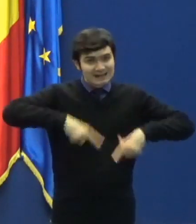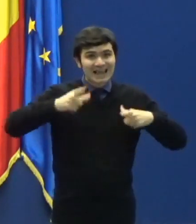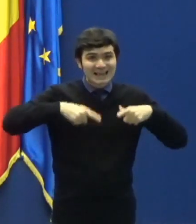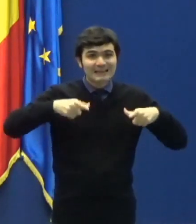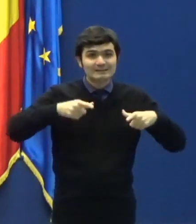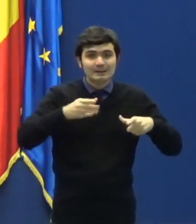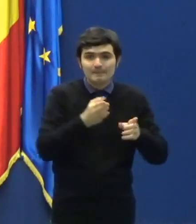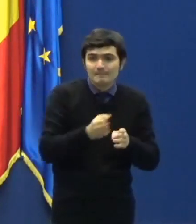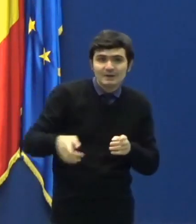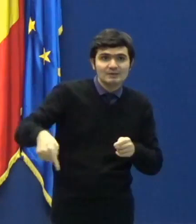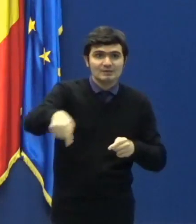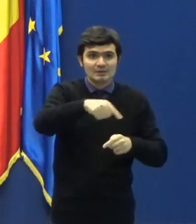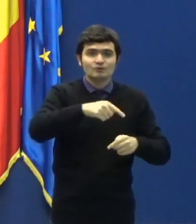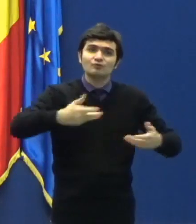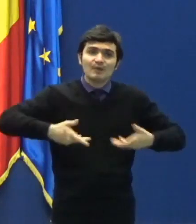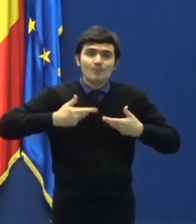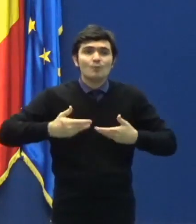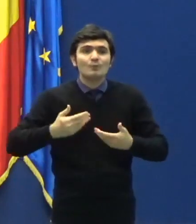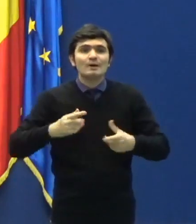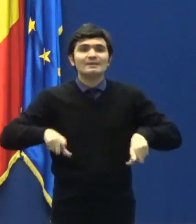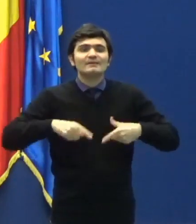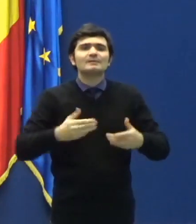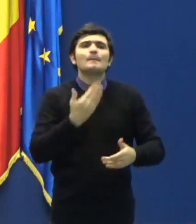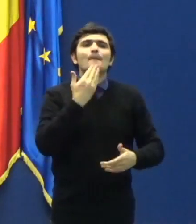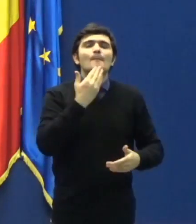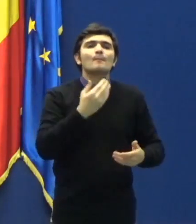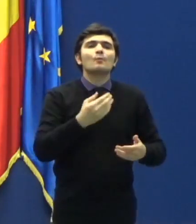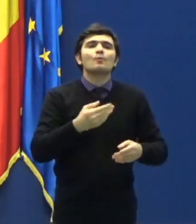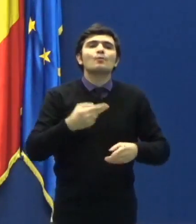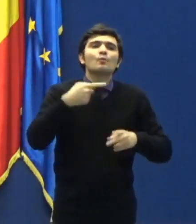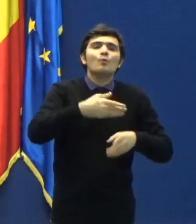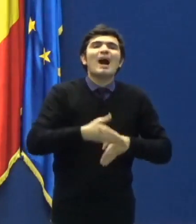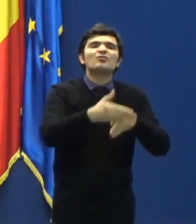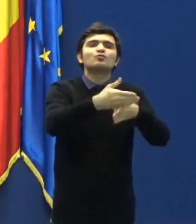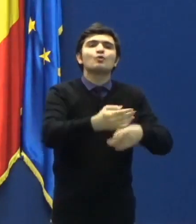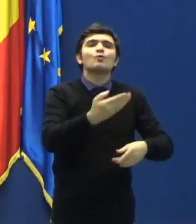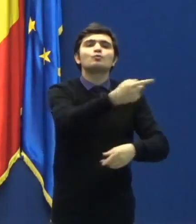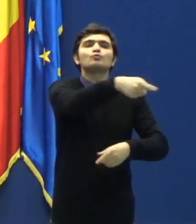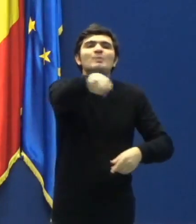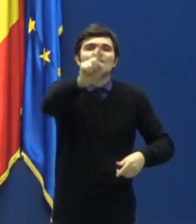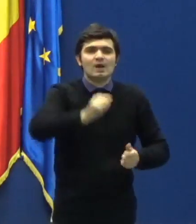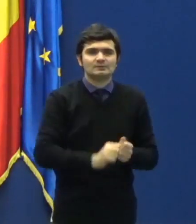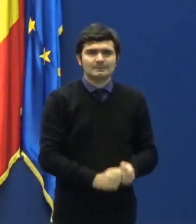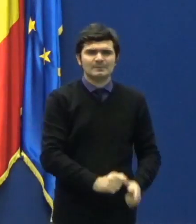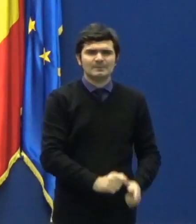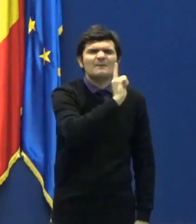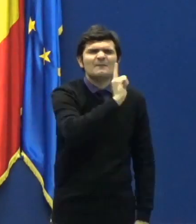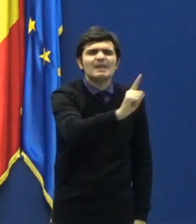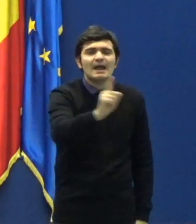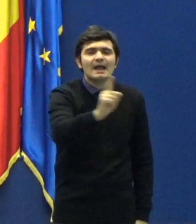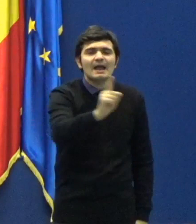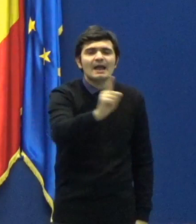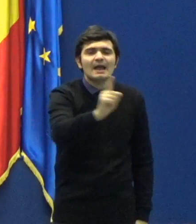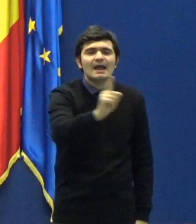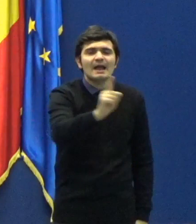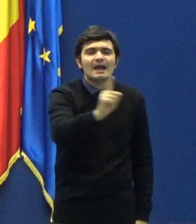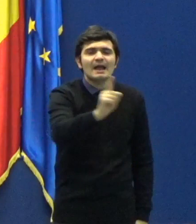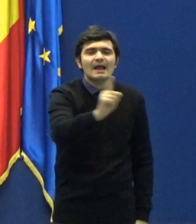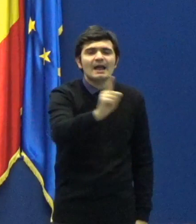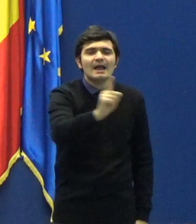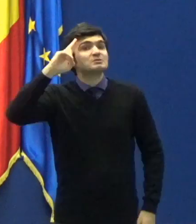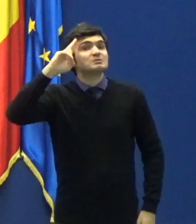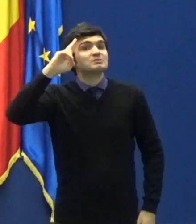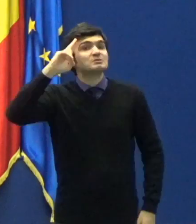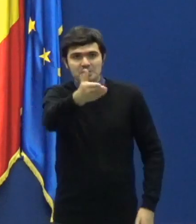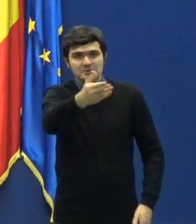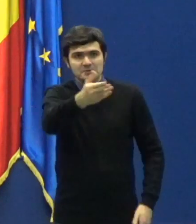datorită dumneavoastră. Fiecare ați fost un erou, fie că ați fost